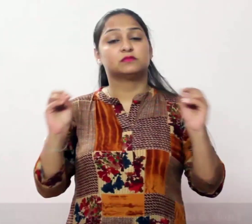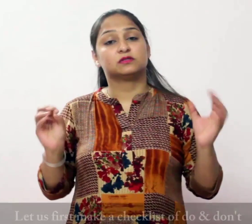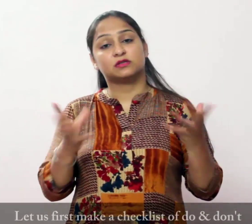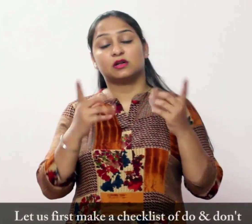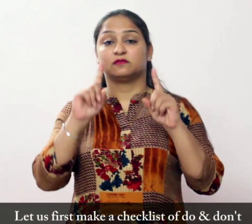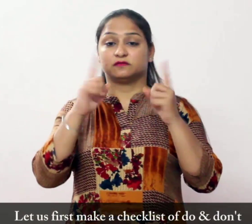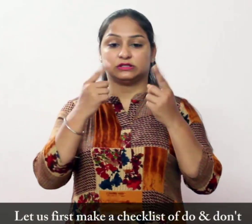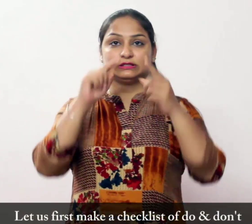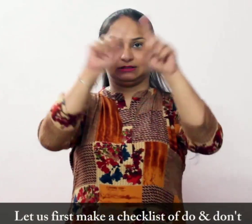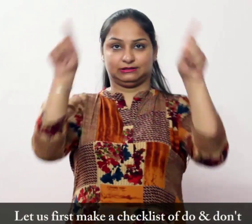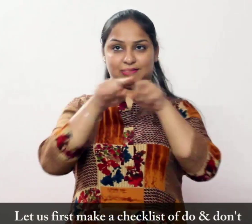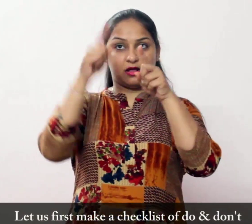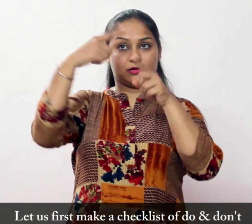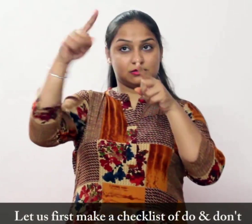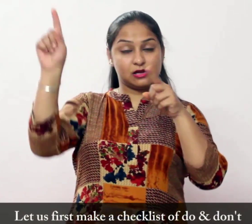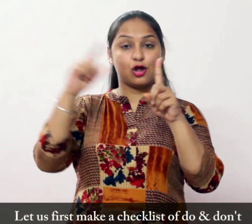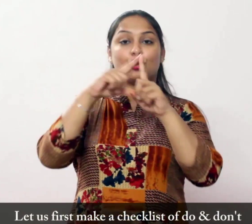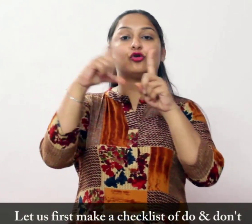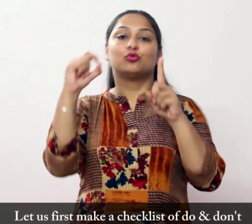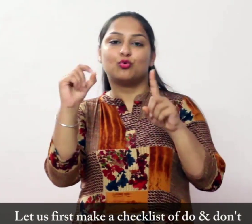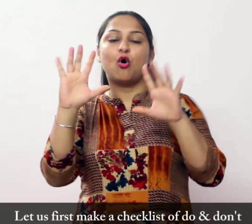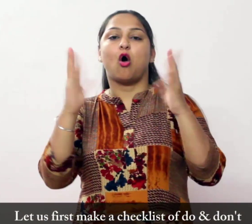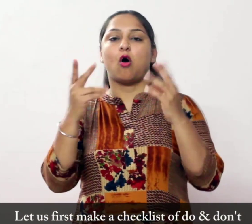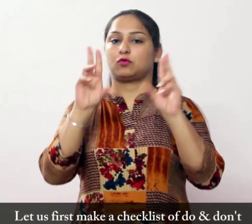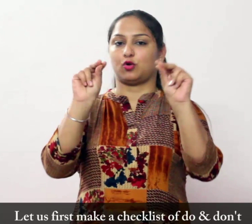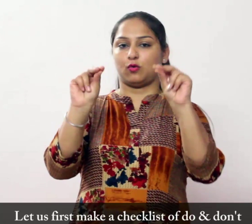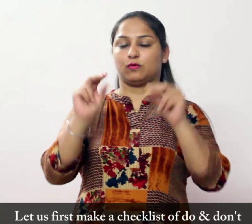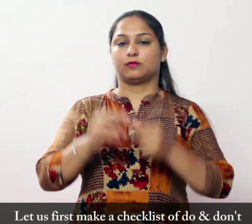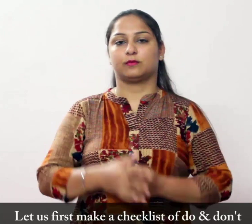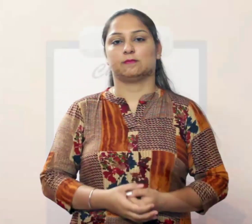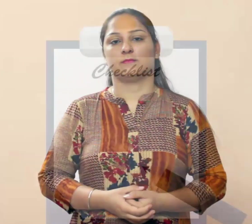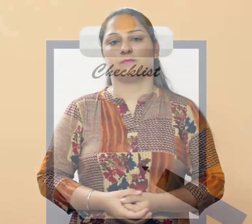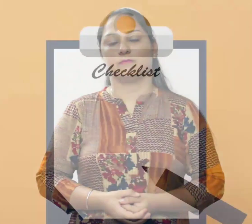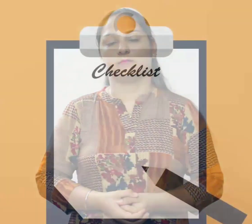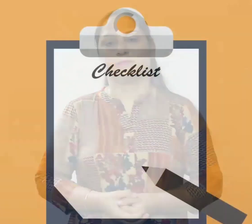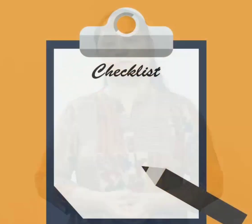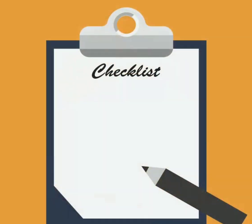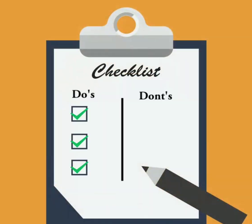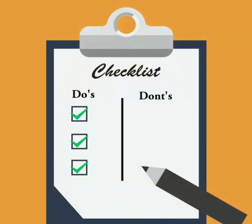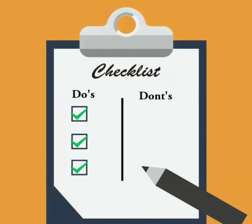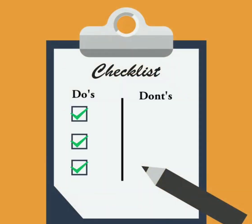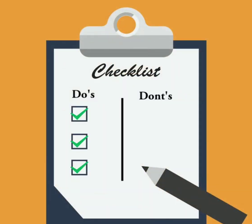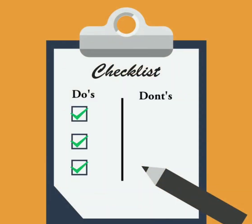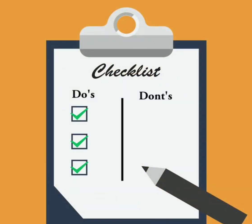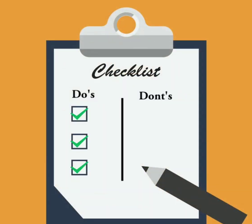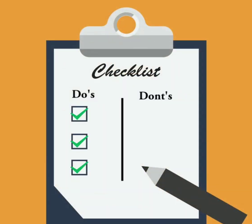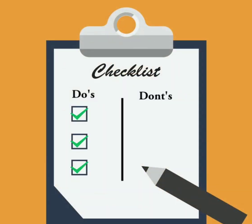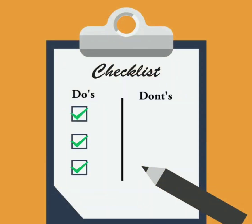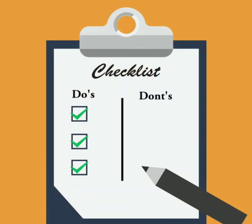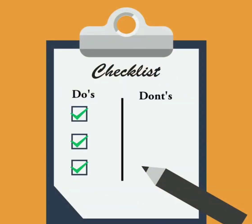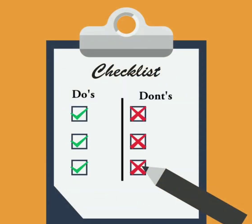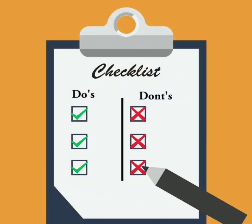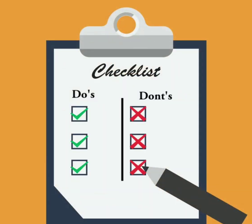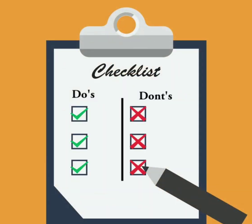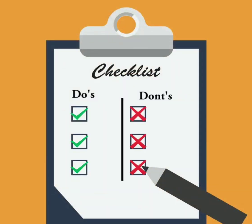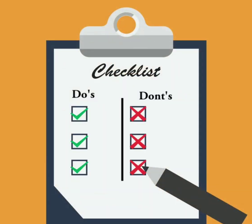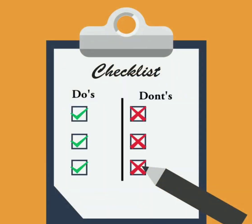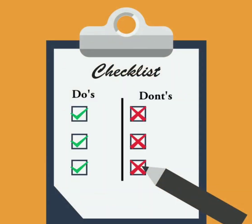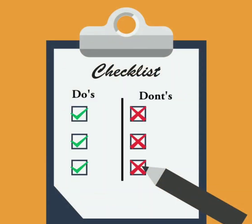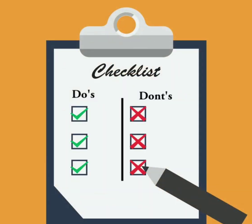आईए पहले हम क्या करना चाहिए और क्या नहीं करना चाहिए इसकी चेकलिस्ट बनाते हैं क्या करना